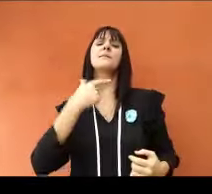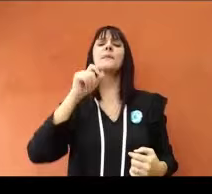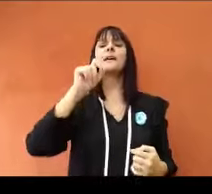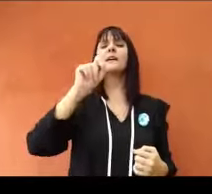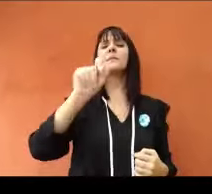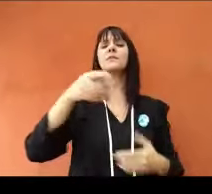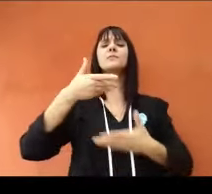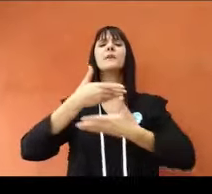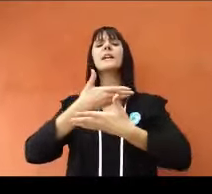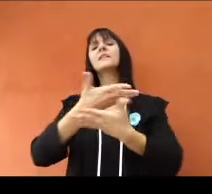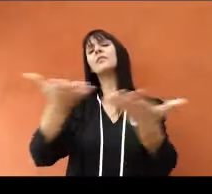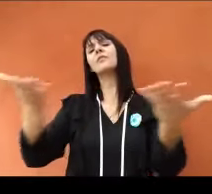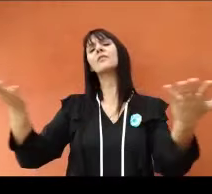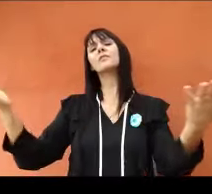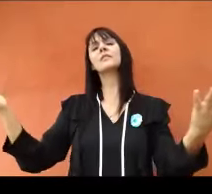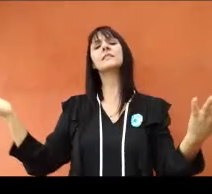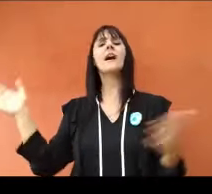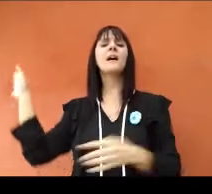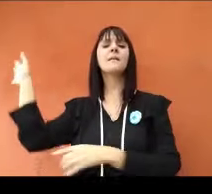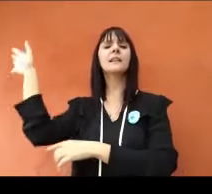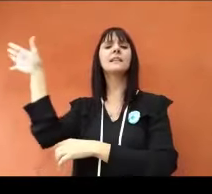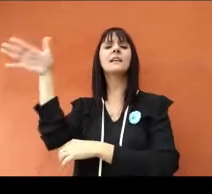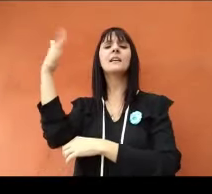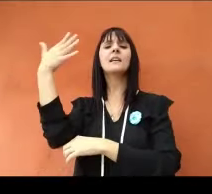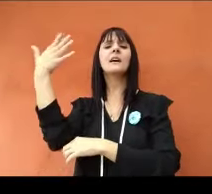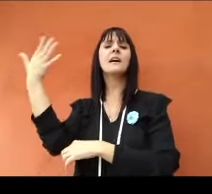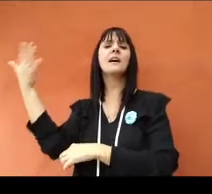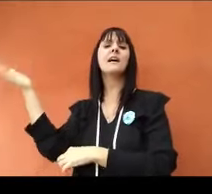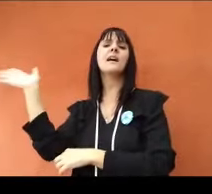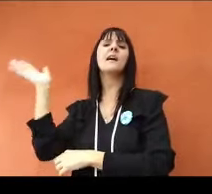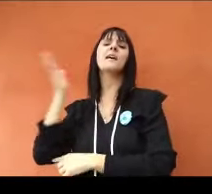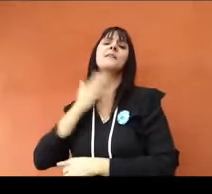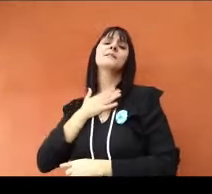Para mí, para vos, para todos nuestra bandera